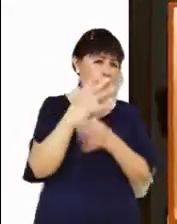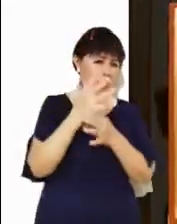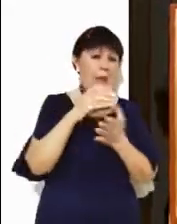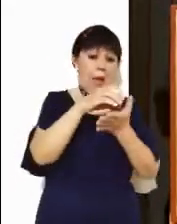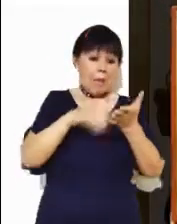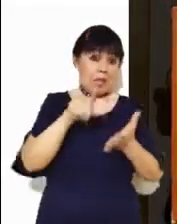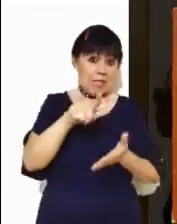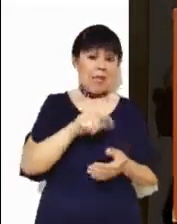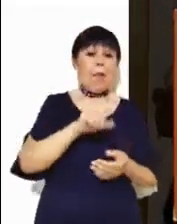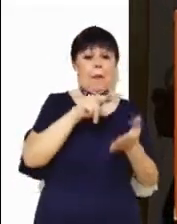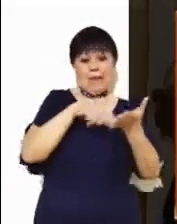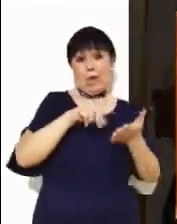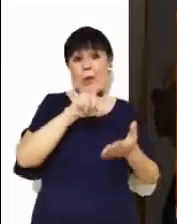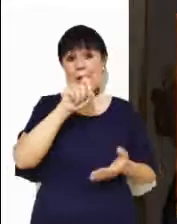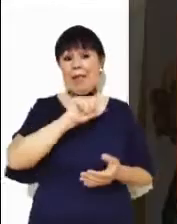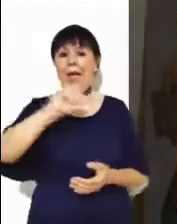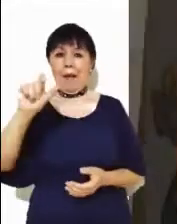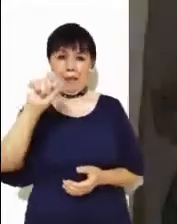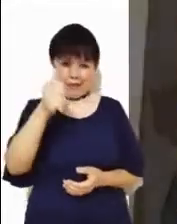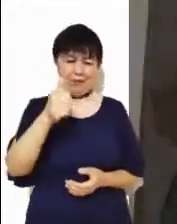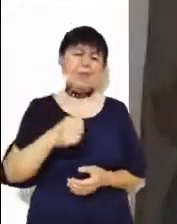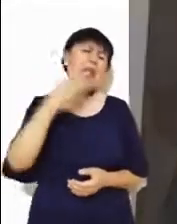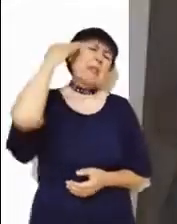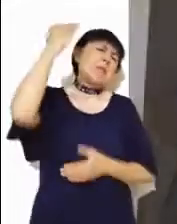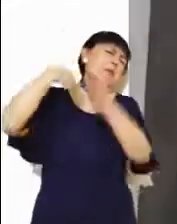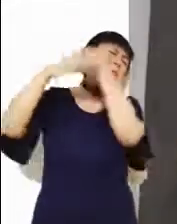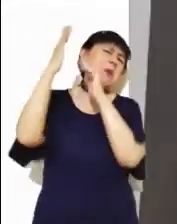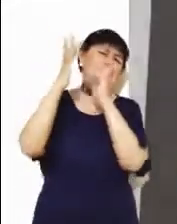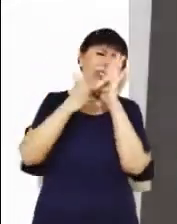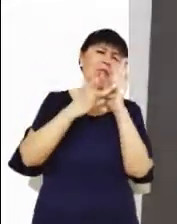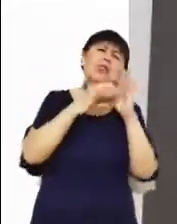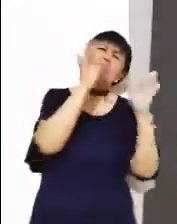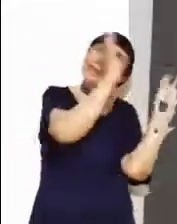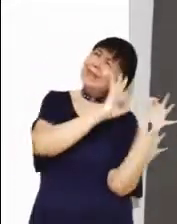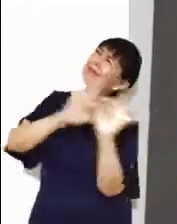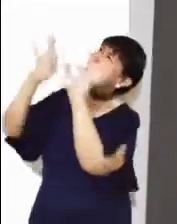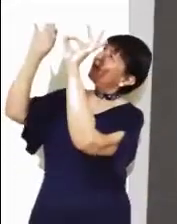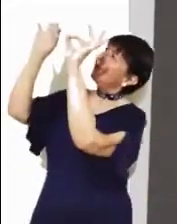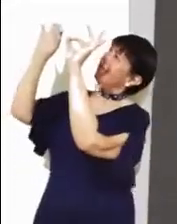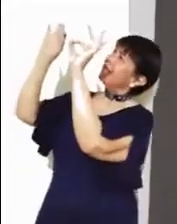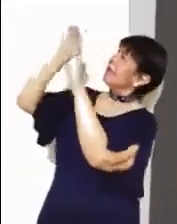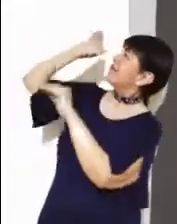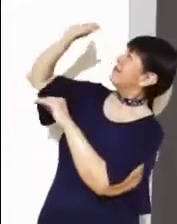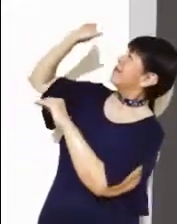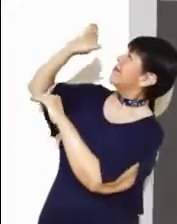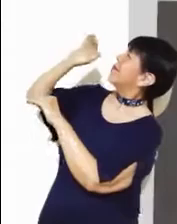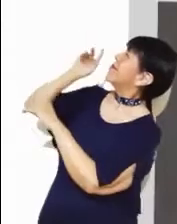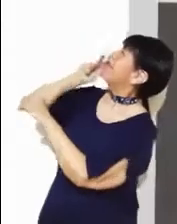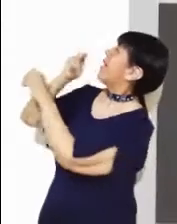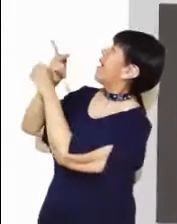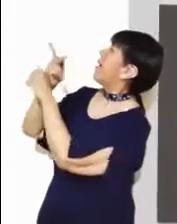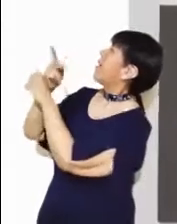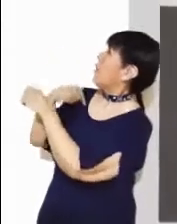versículos del 20 al 26. En aquel tiempo Jesús levantó los ojos al cielo y dijo, Padre,